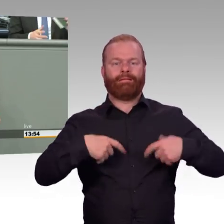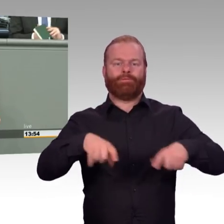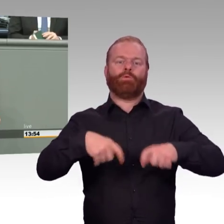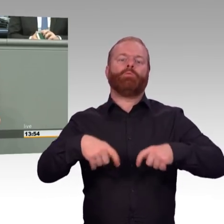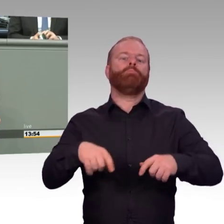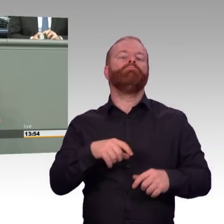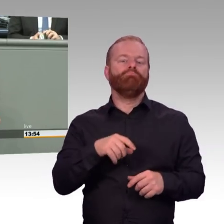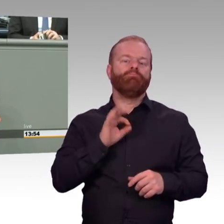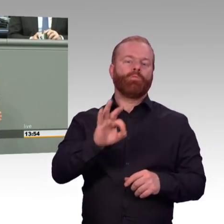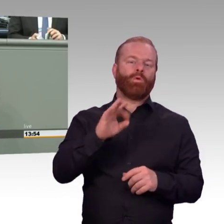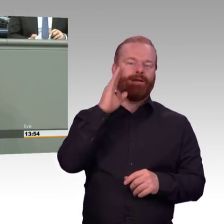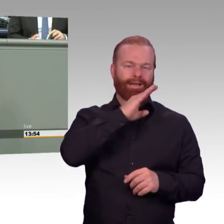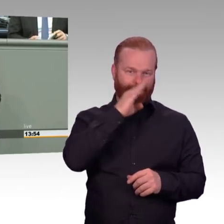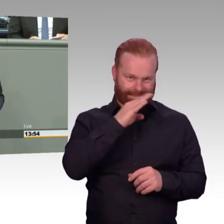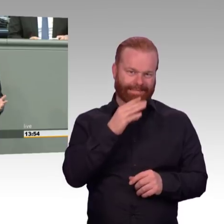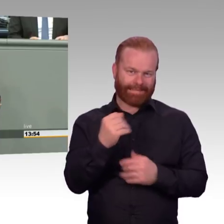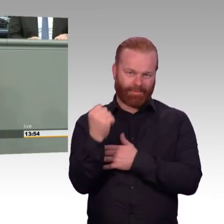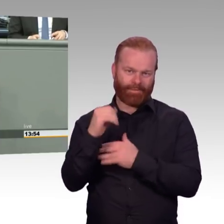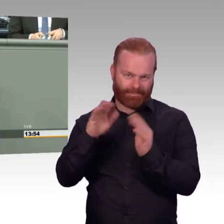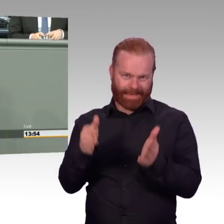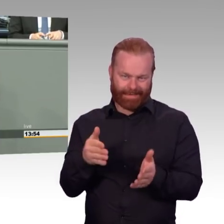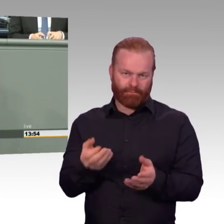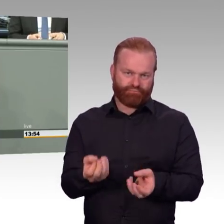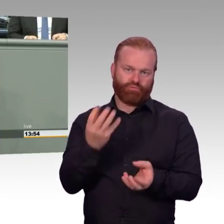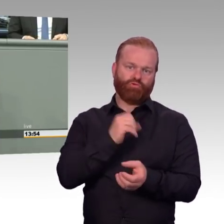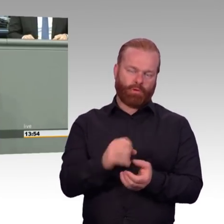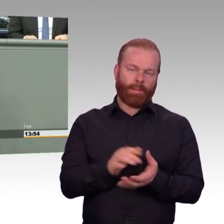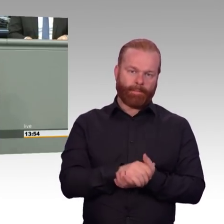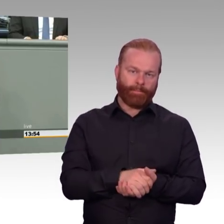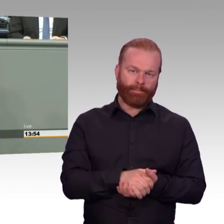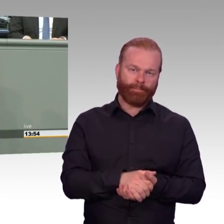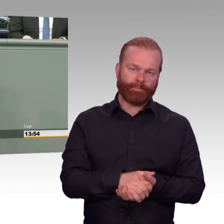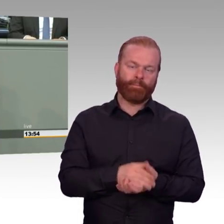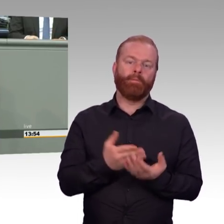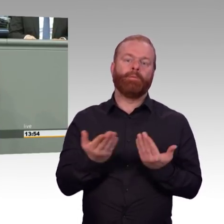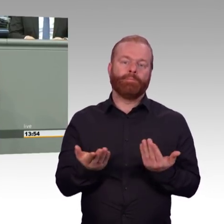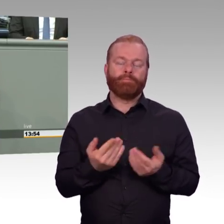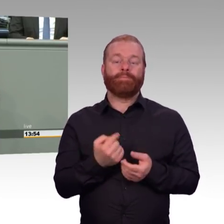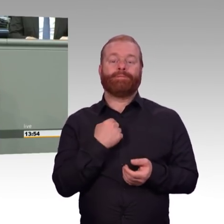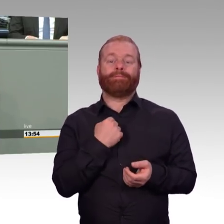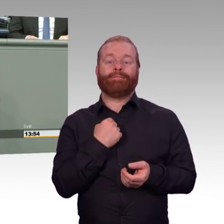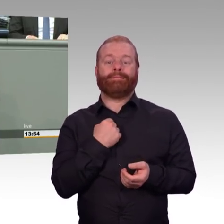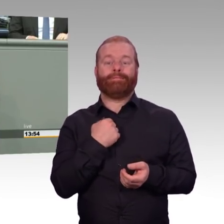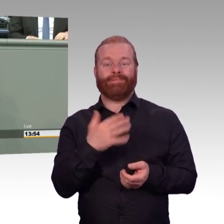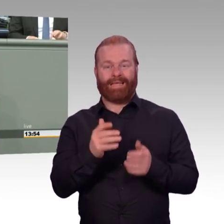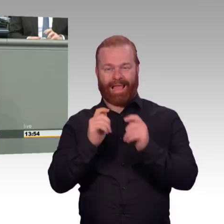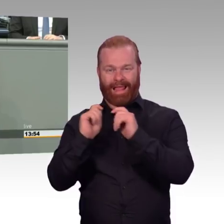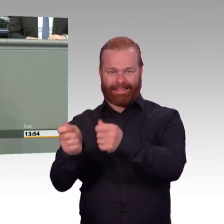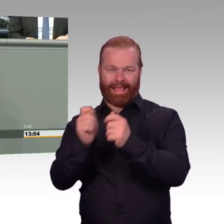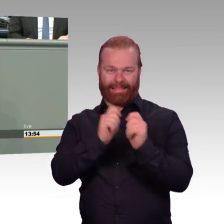Grünen, da habe ich, und das wird Ihnen jetzt nicht gefallen, da habe ich eine Gemeinsamkeit festgestellt. Ich will es Ihnen fast nicht sagen, aber ich will es